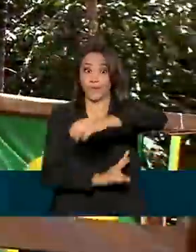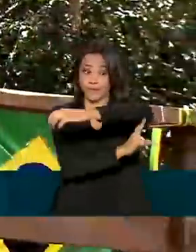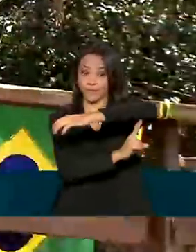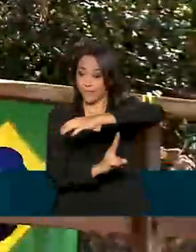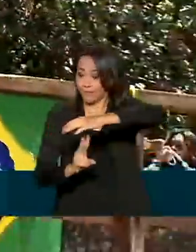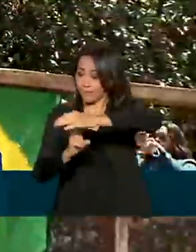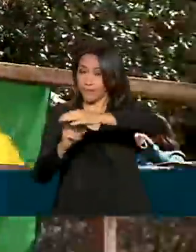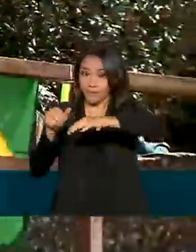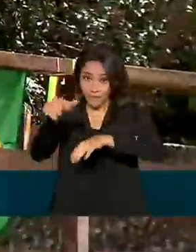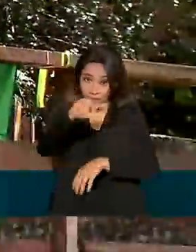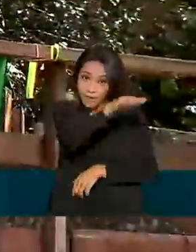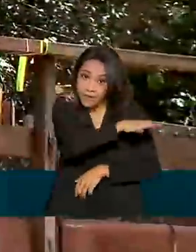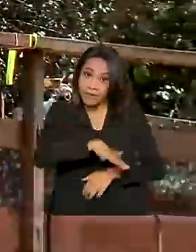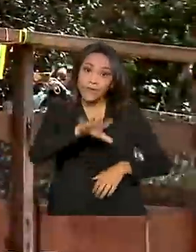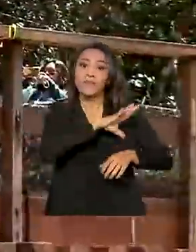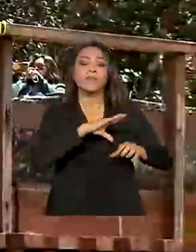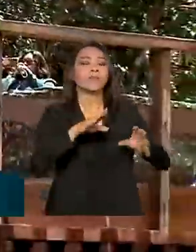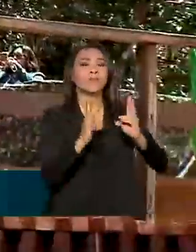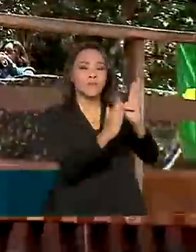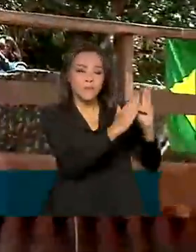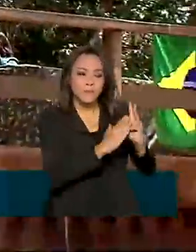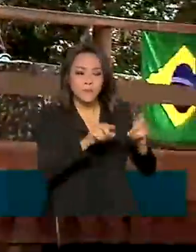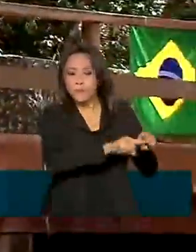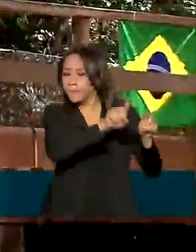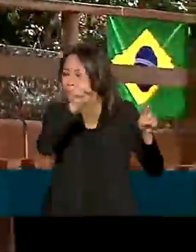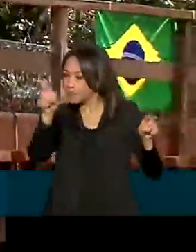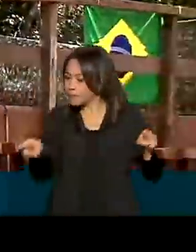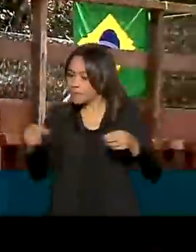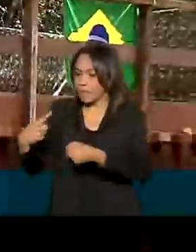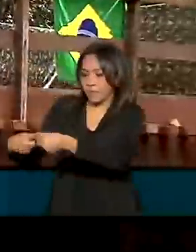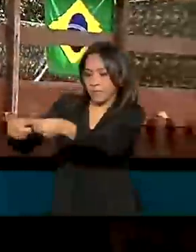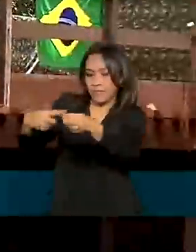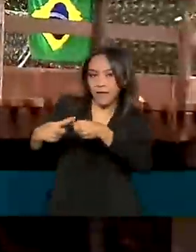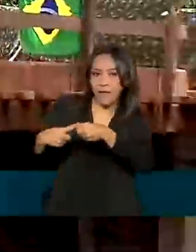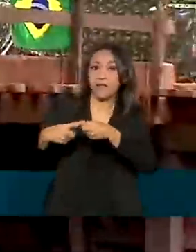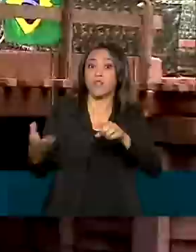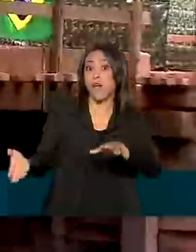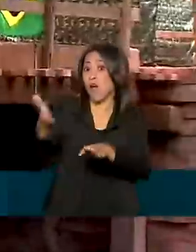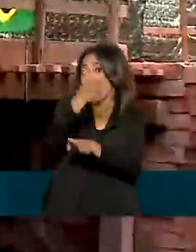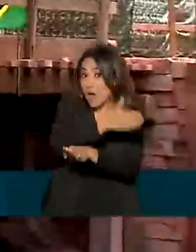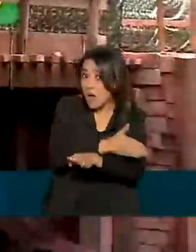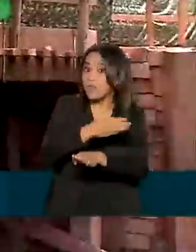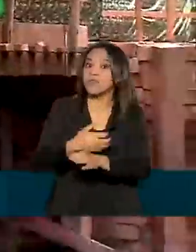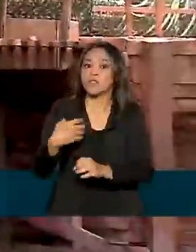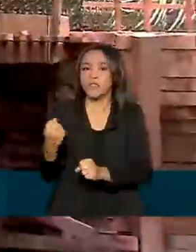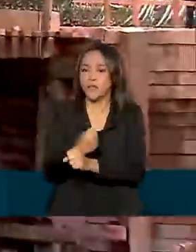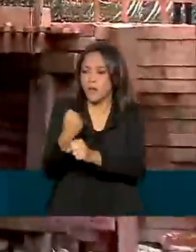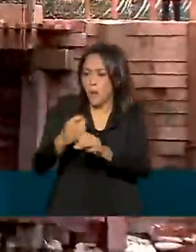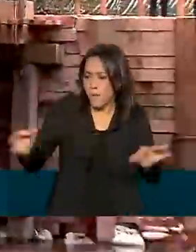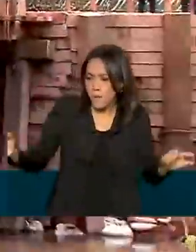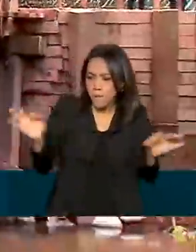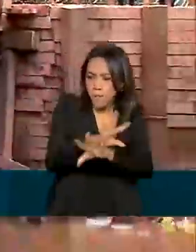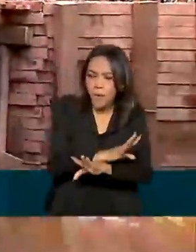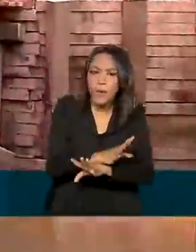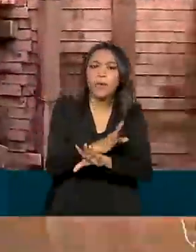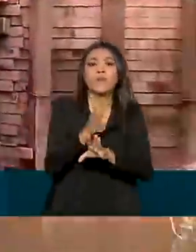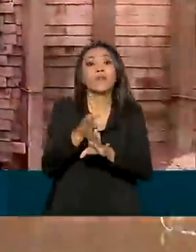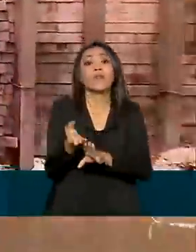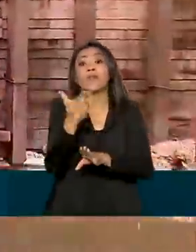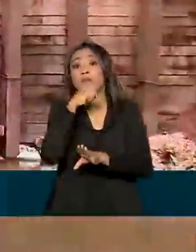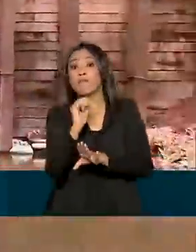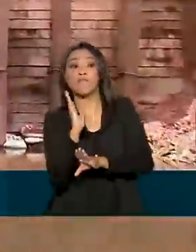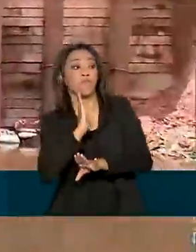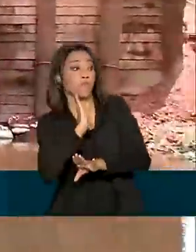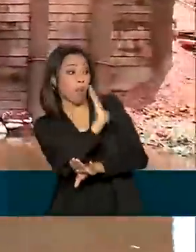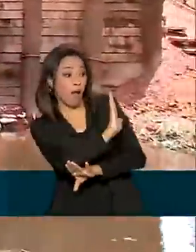entre a comunidade indígena Balaio e São Gabriel da Cachoeira. Antes da obra ser concluída, quem ficava do lado de lá